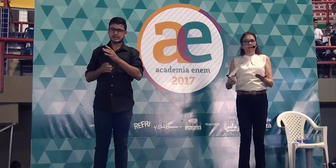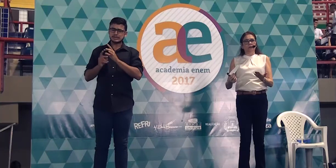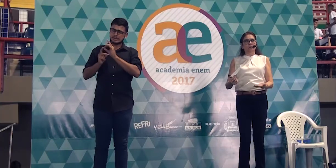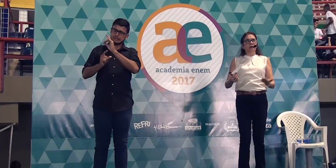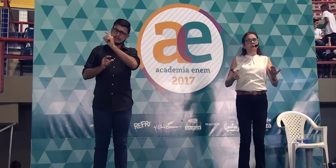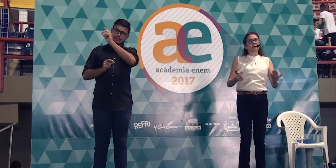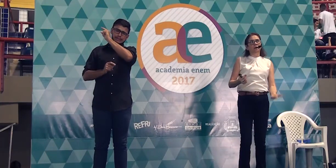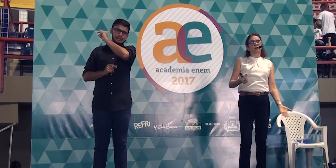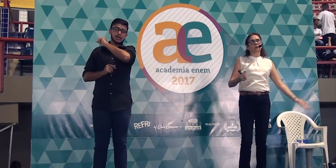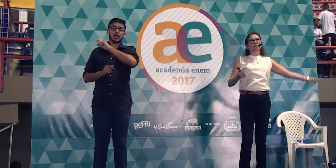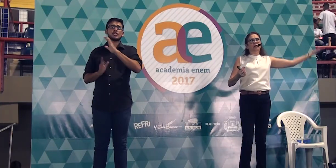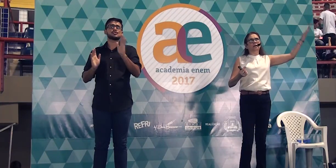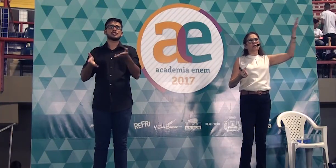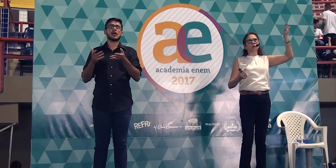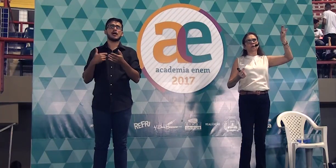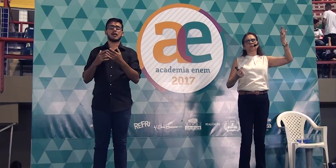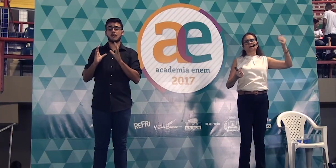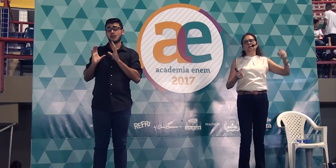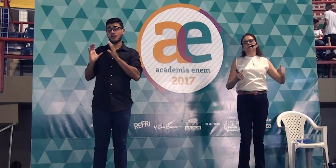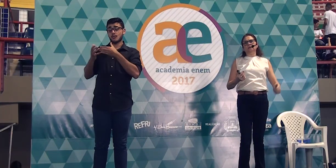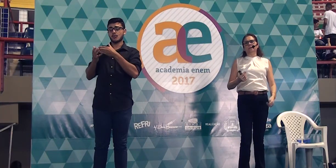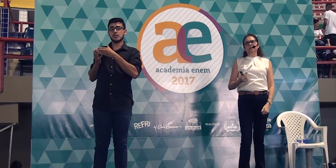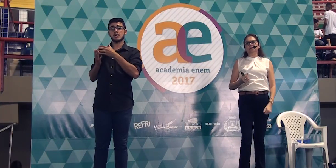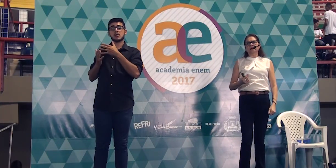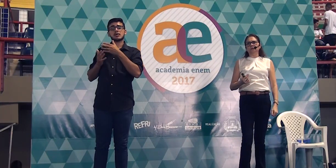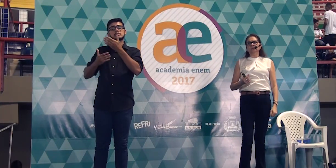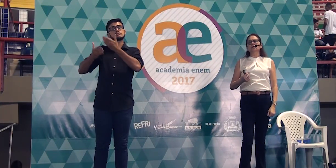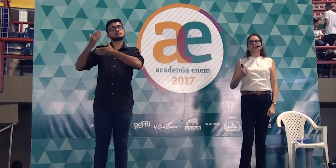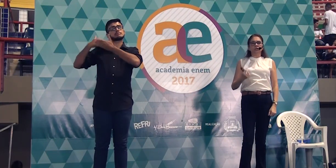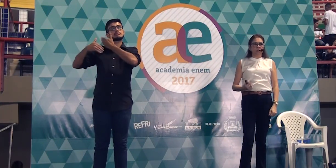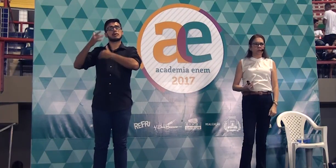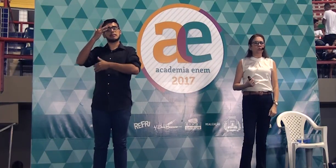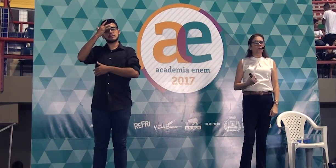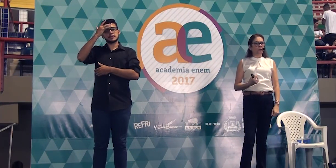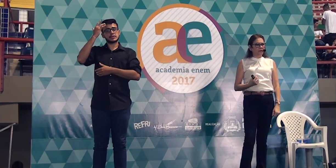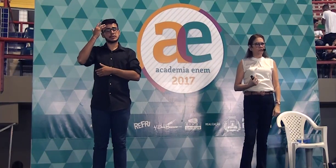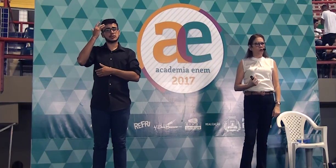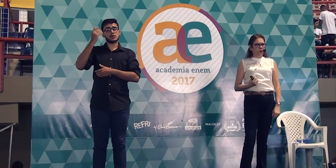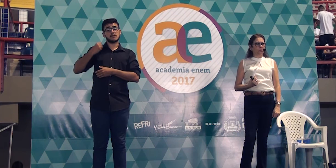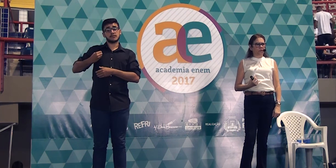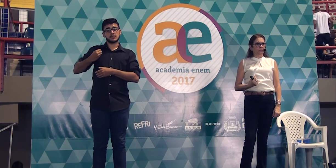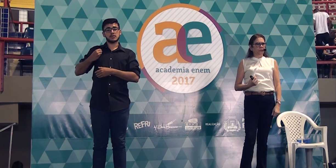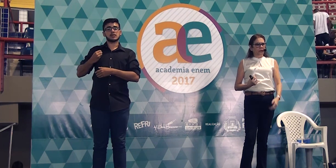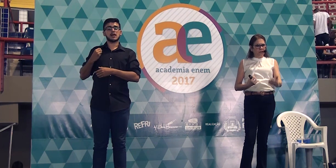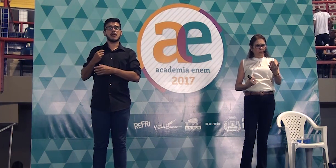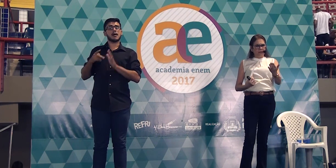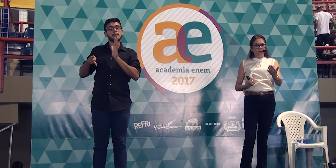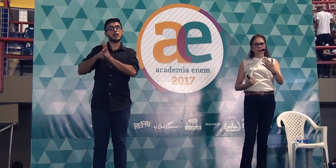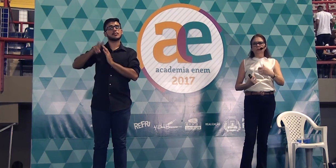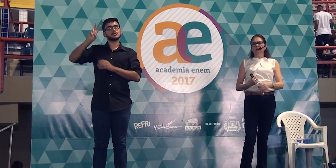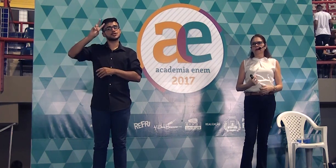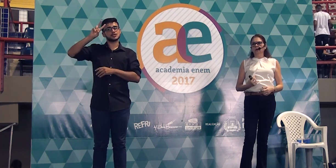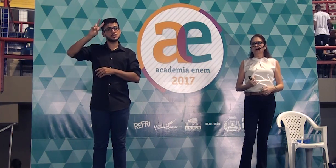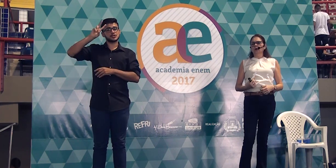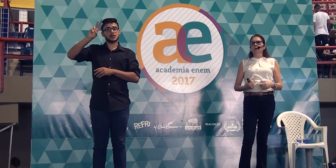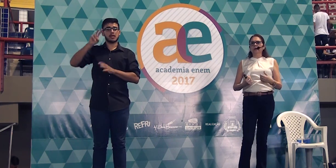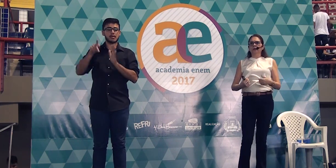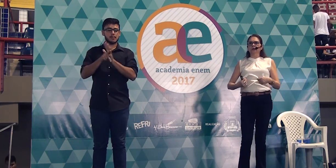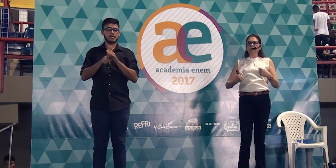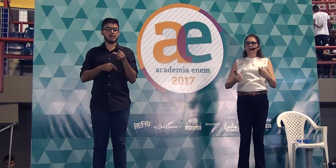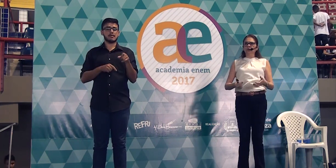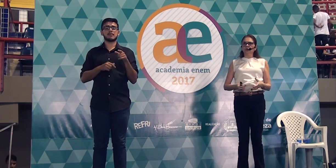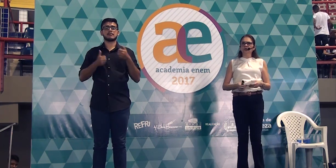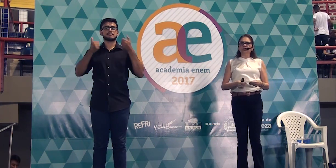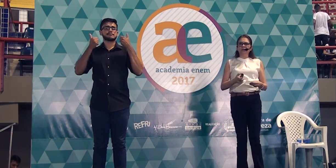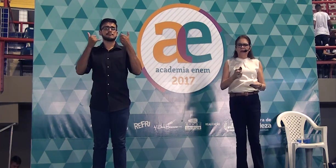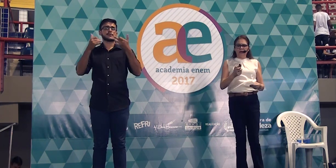dessa geração, herdamos aquilo que os nossos antepassados tinham como mais forte. Então, aqui é um modelo. Como